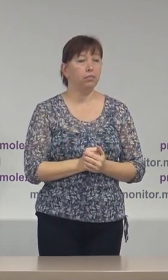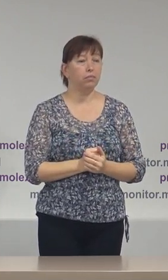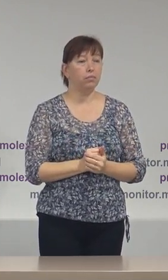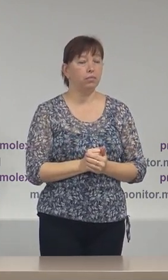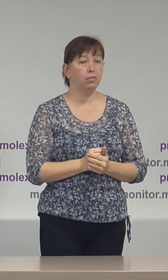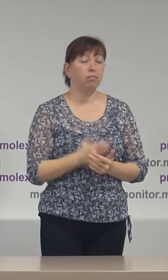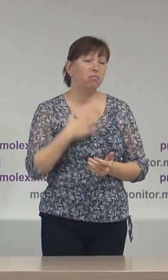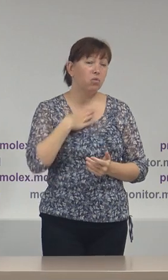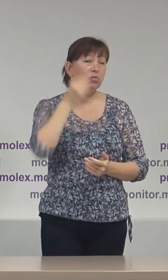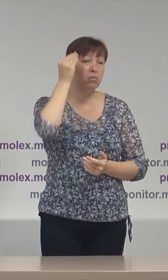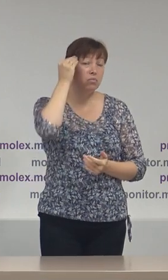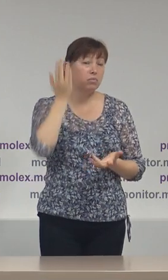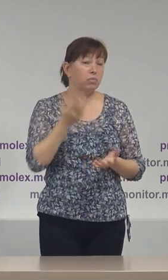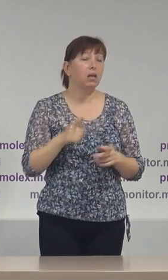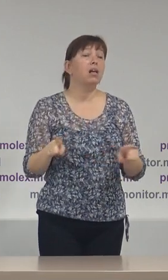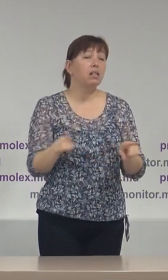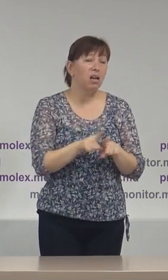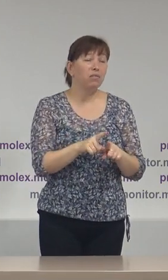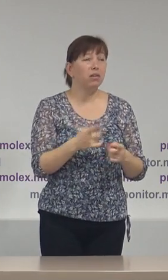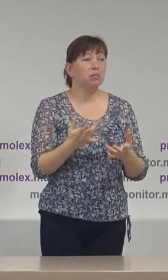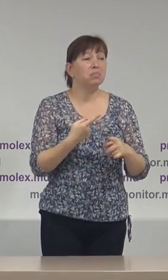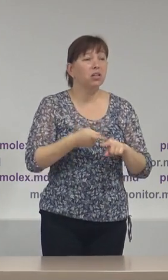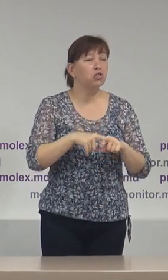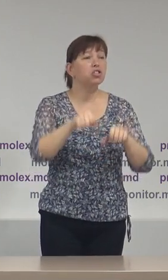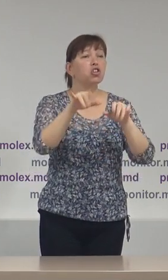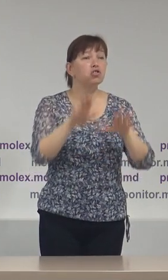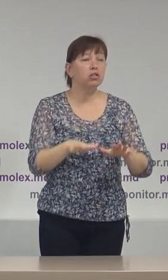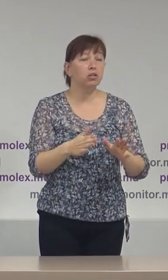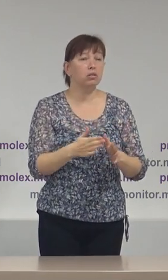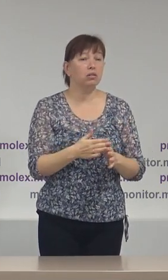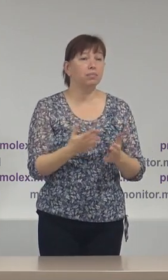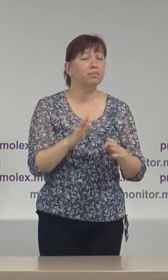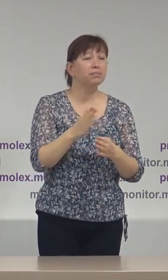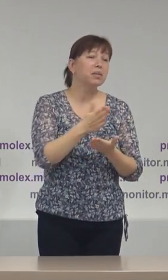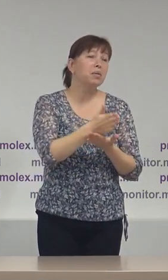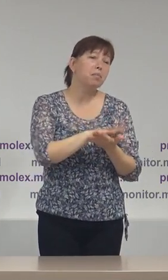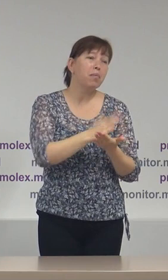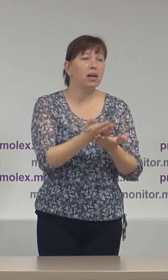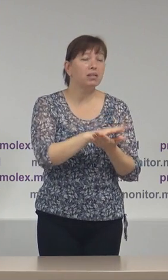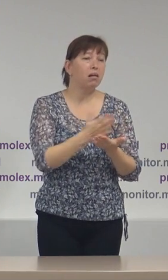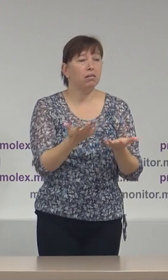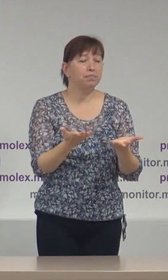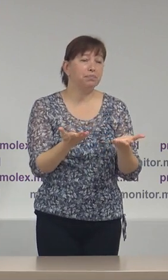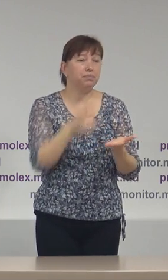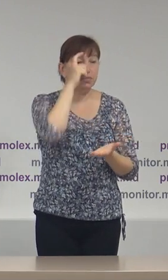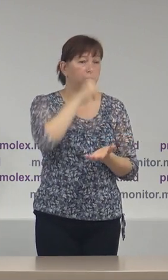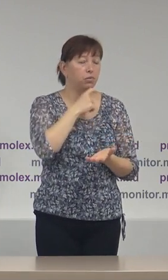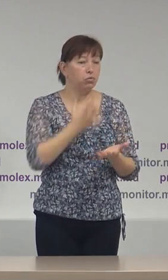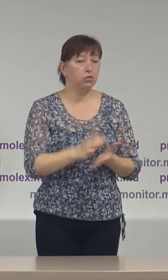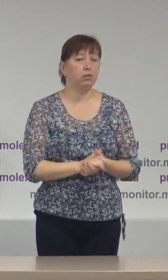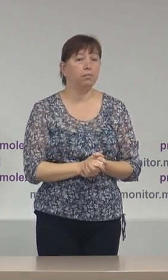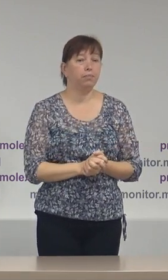Din punctul nostru de vedere, la fel este o decizie parțial reușită, pentru că